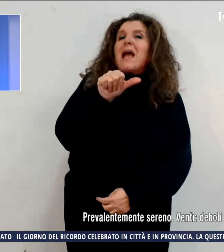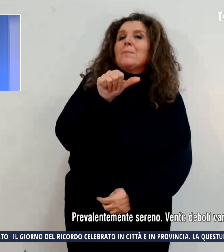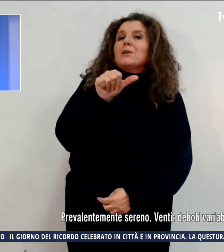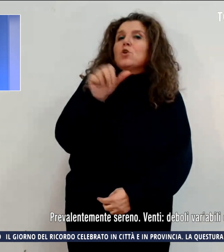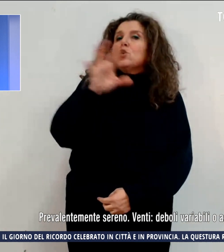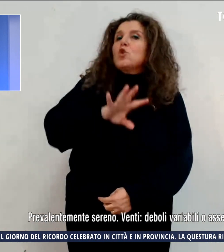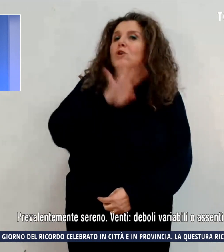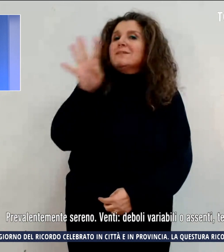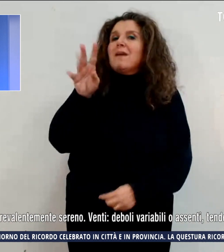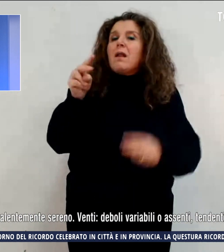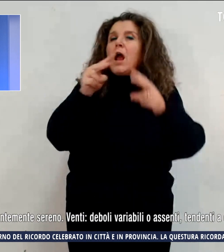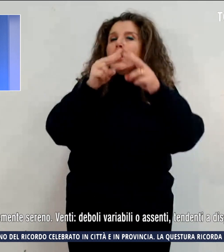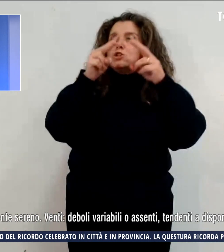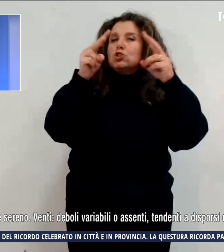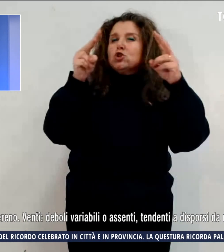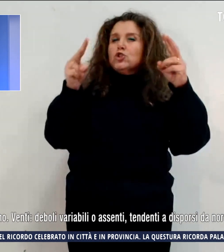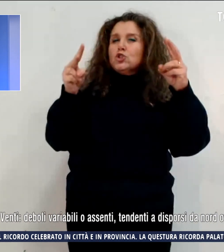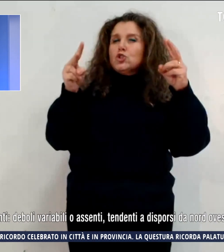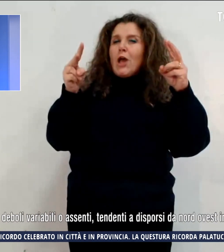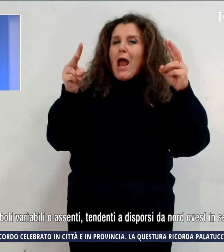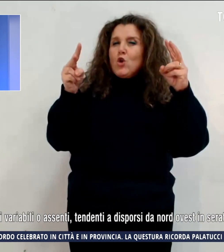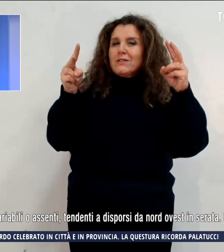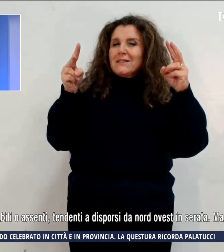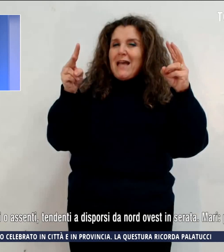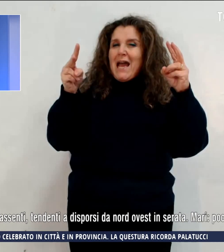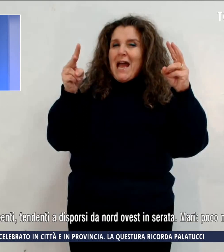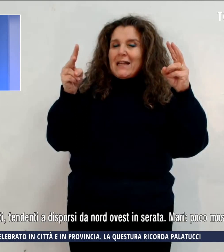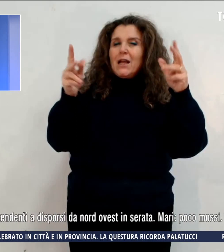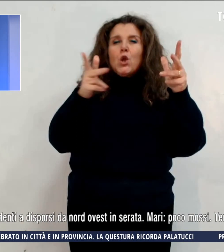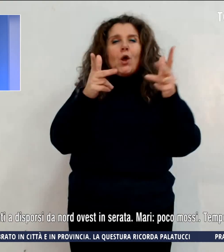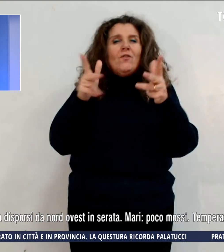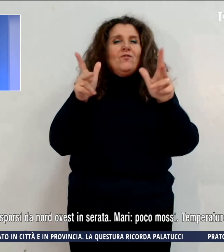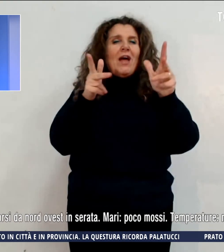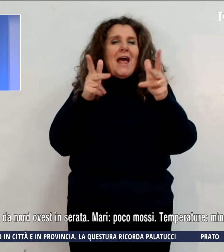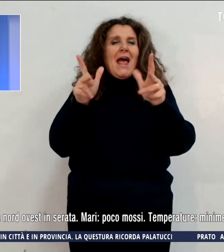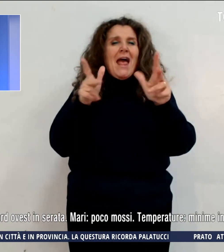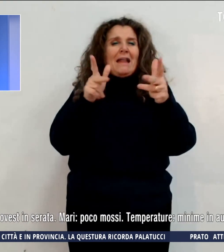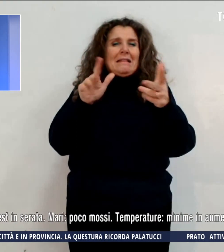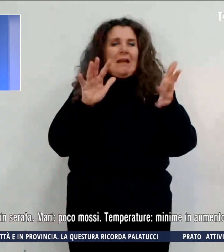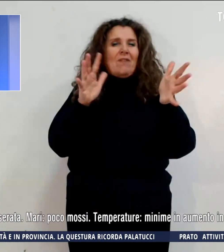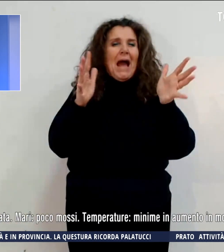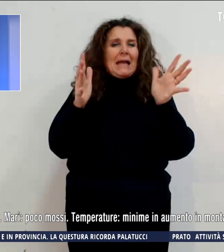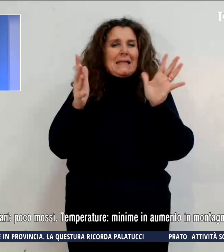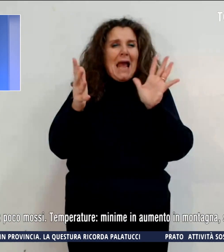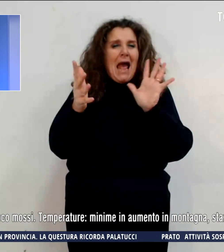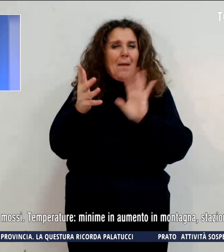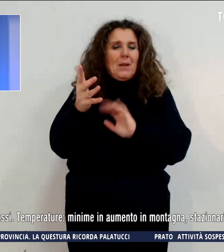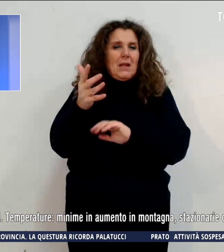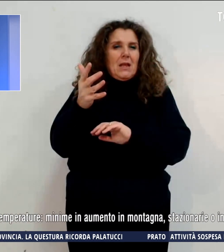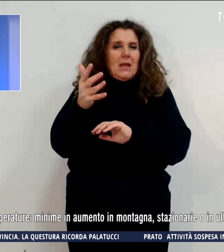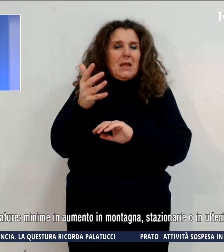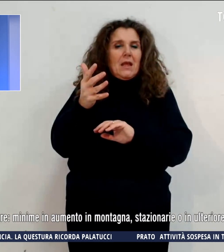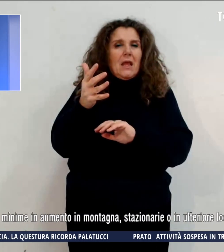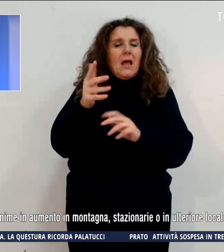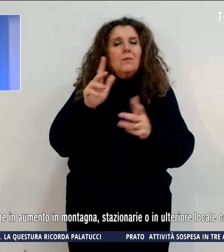il cielo sarà prevalentemente sereno, venti deboli variabili o assenti, tendenze